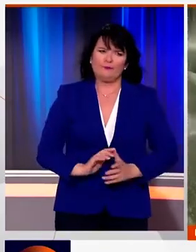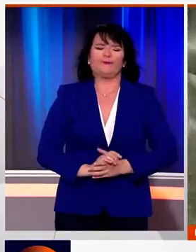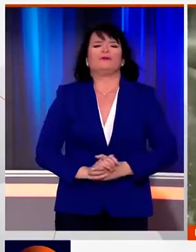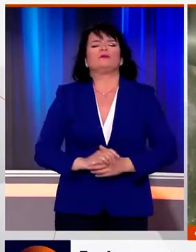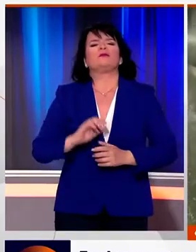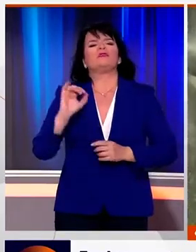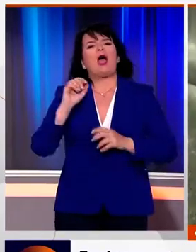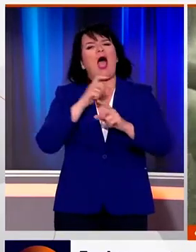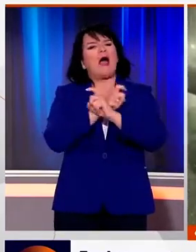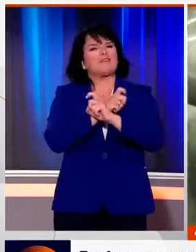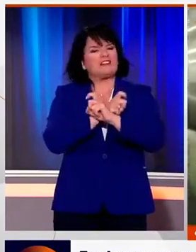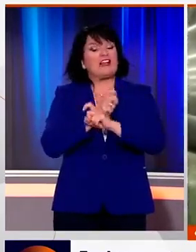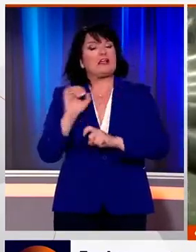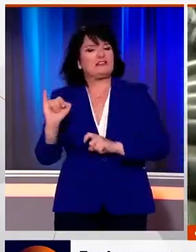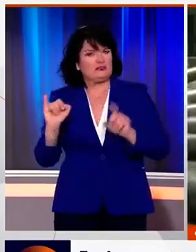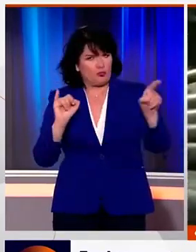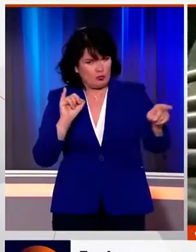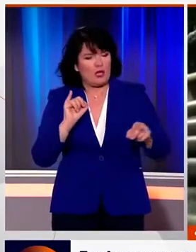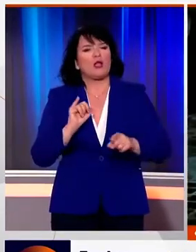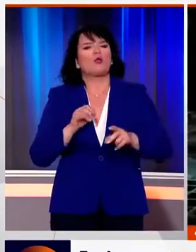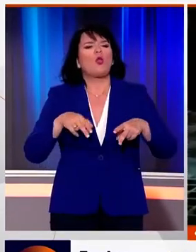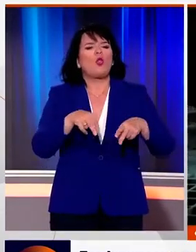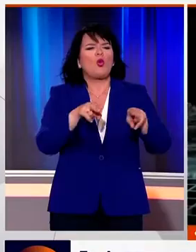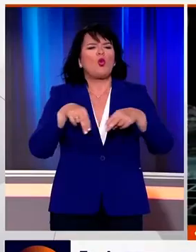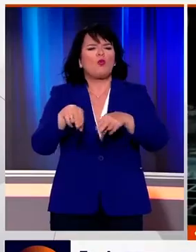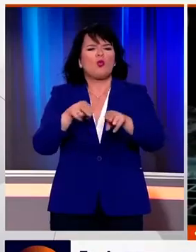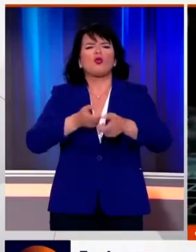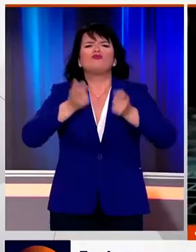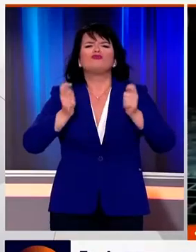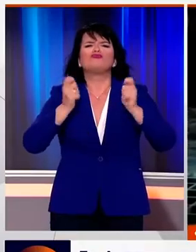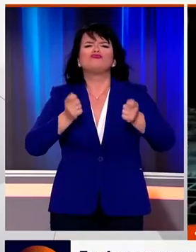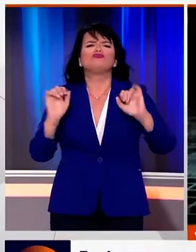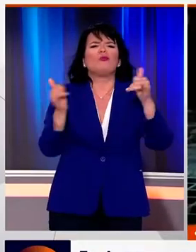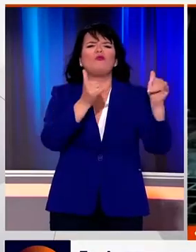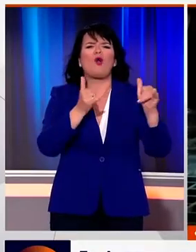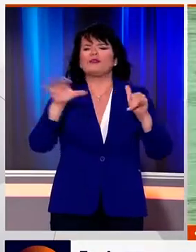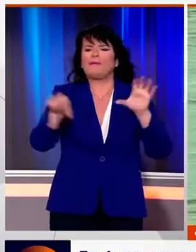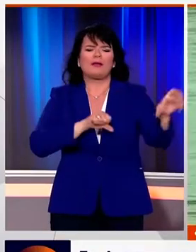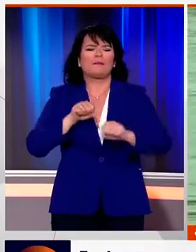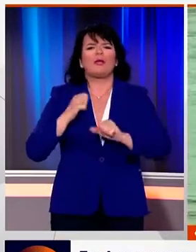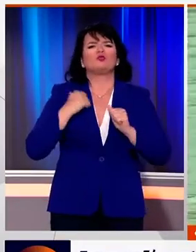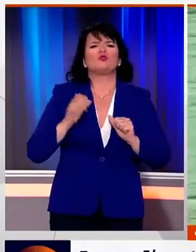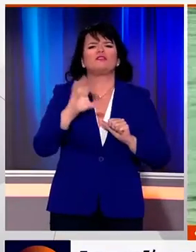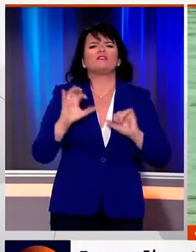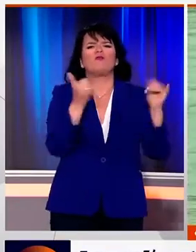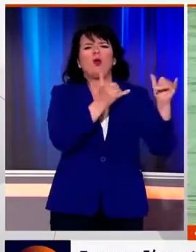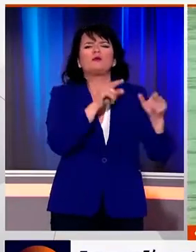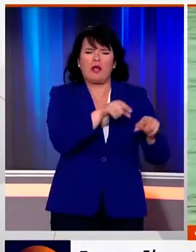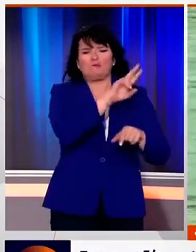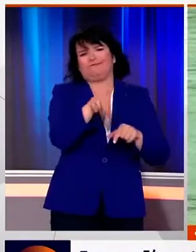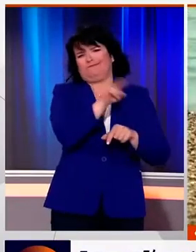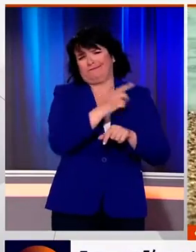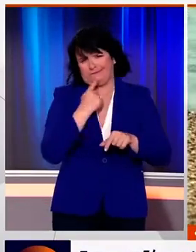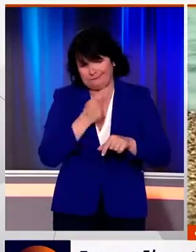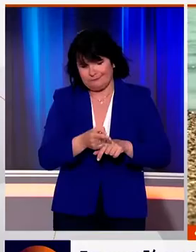Στο Ίνσπρουκ της Αυστρίας αποφασίστηκαν να αποσυρθούν από τους δρόμους οι θυμισμένες άμαξες που κάνουν βόντες στους τουρίστες. Εν το μεταξύ, οι υψηλές θερμοκρασίες